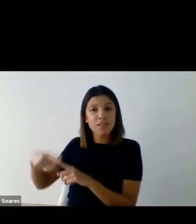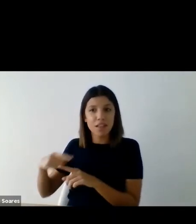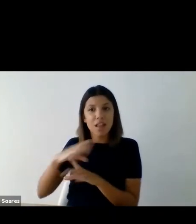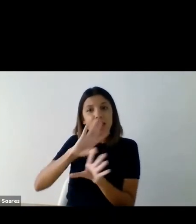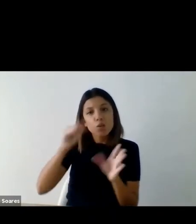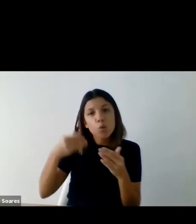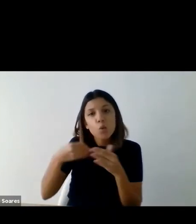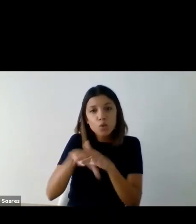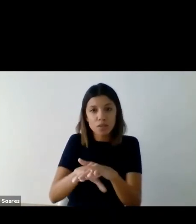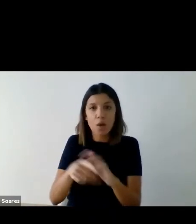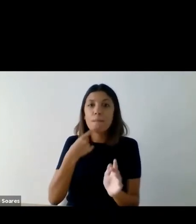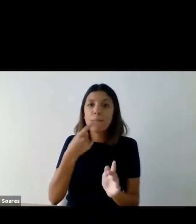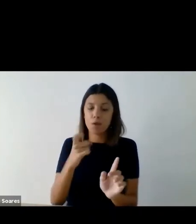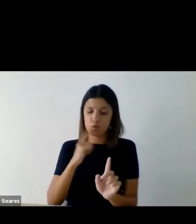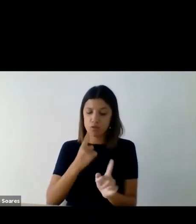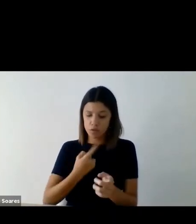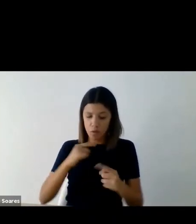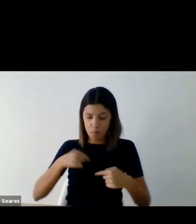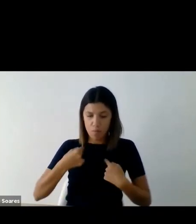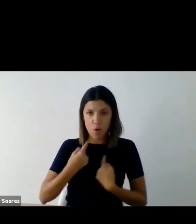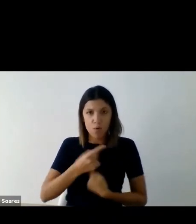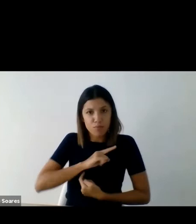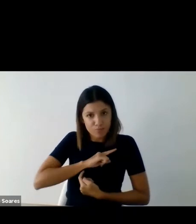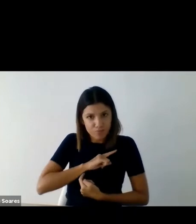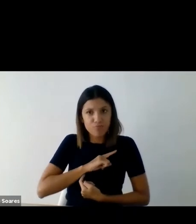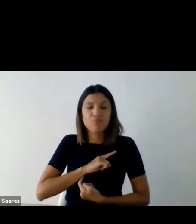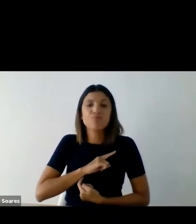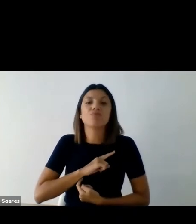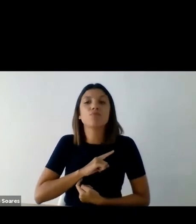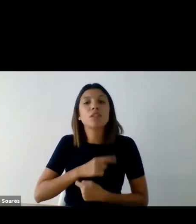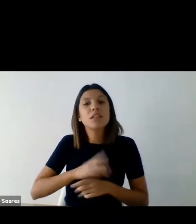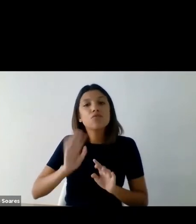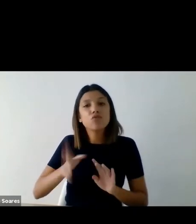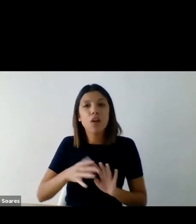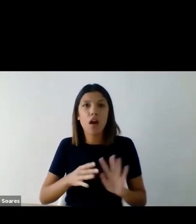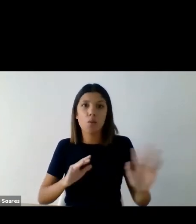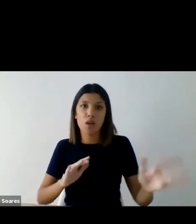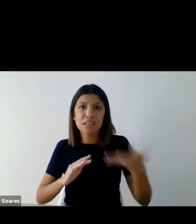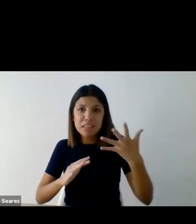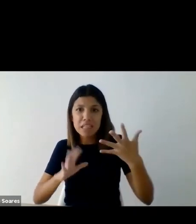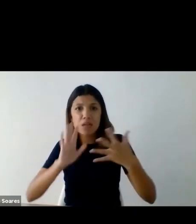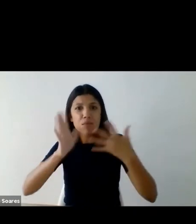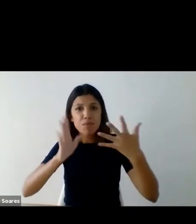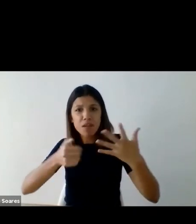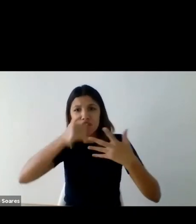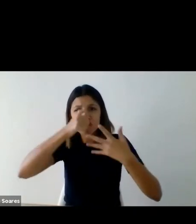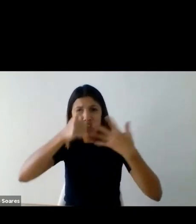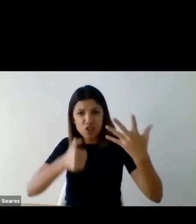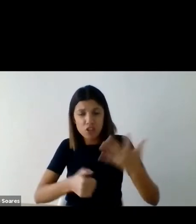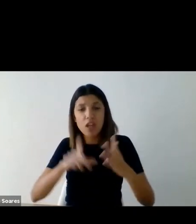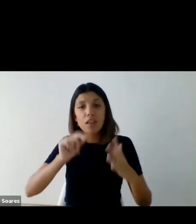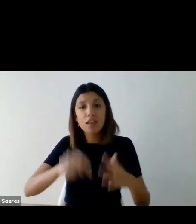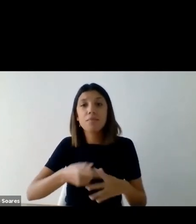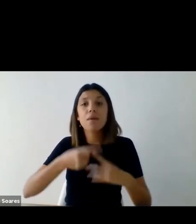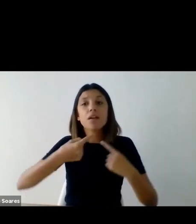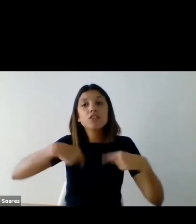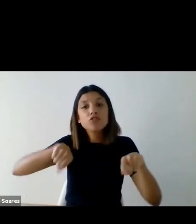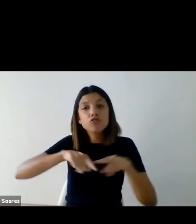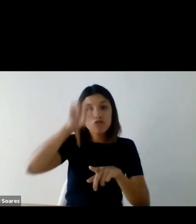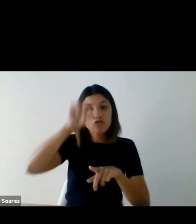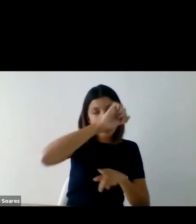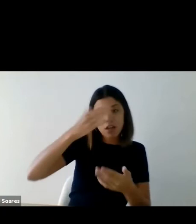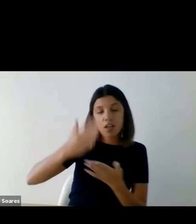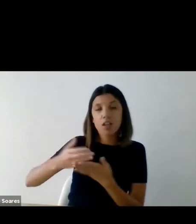Próprios, que teve cinco edições esgotadas no último ano. Houve ainda um ciclo de seminários entre janeiro e